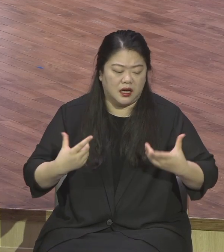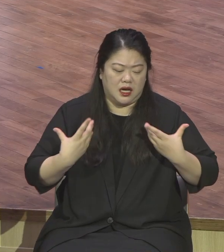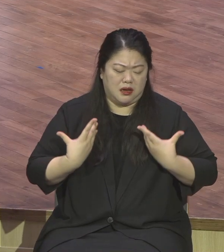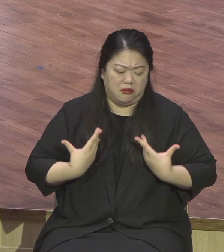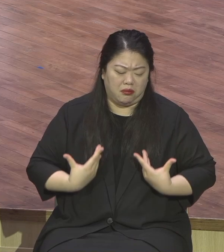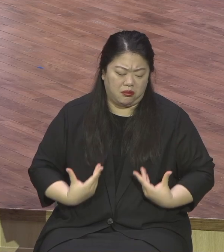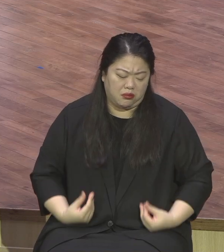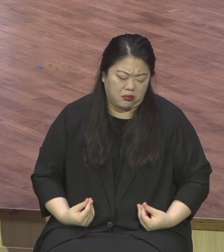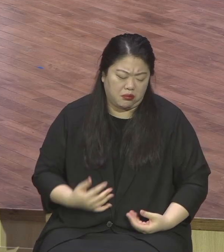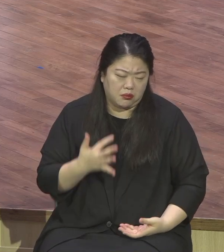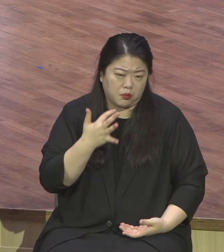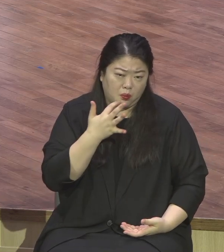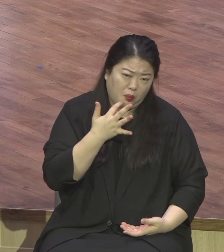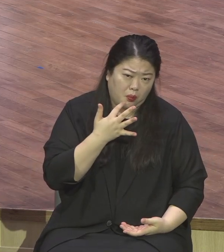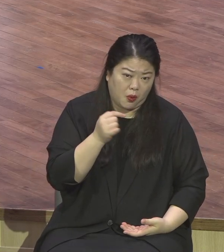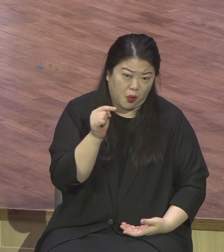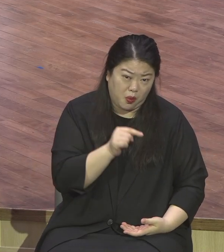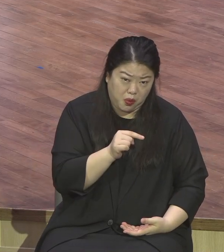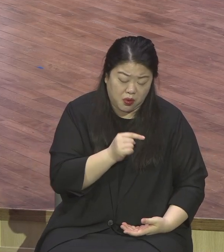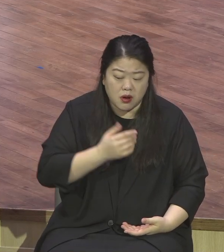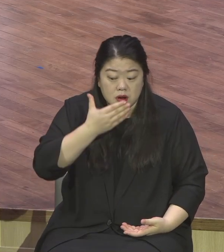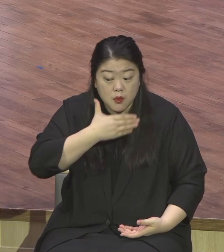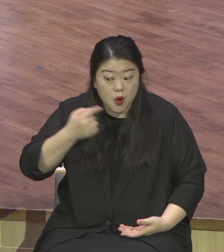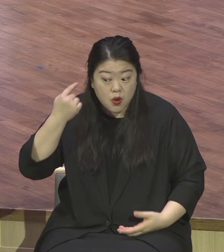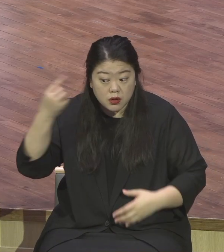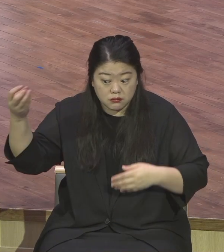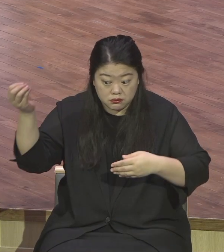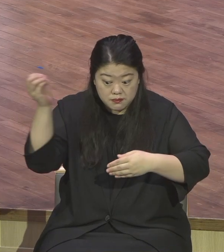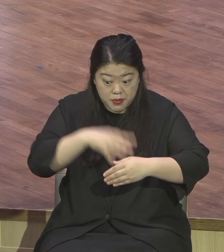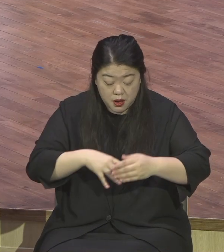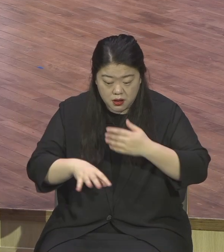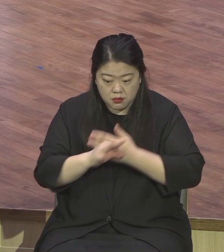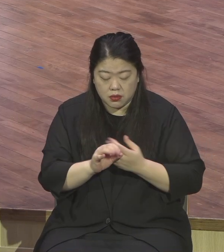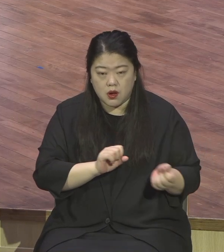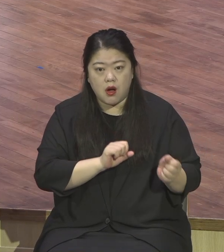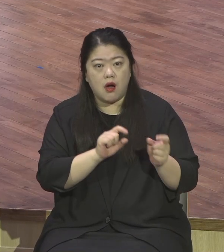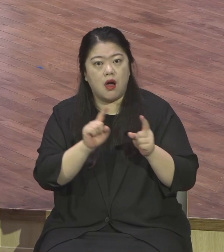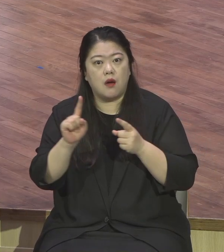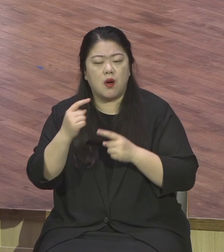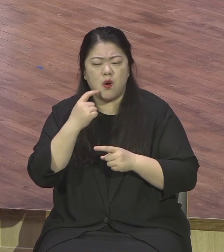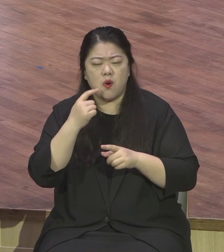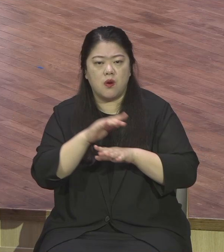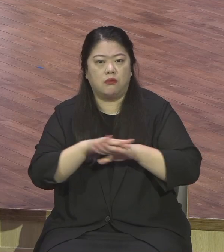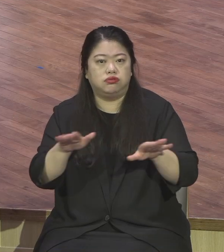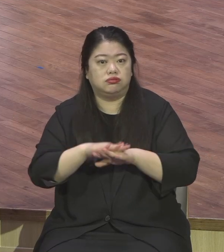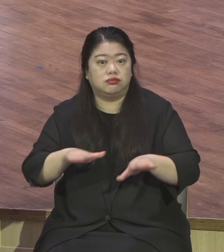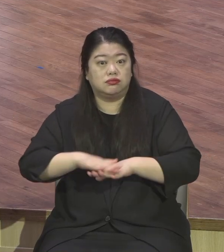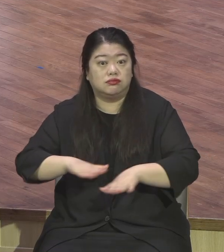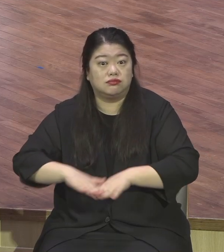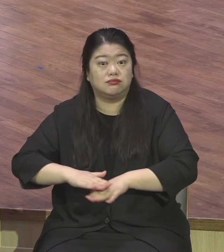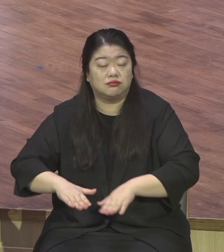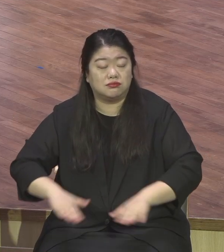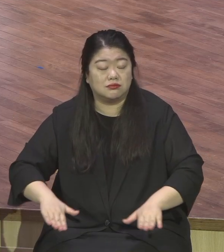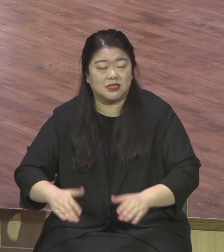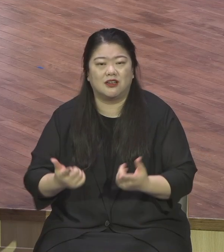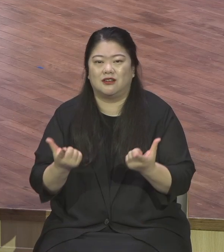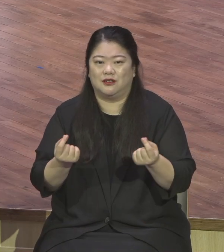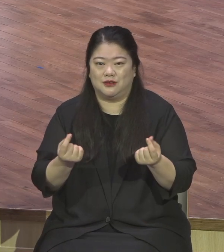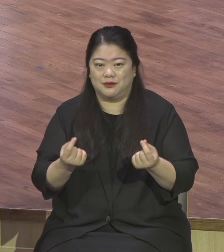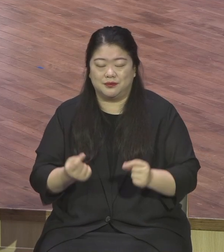단순히 안 다하는 수준에 머물선 안 된다 말이에요. 보금 이것이 얼마나 위대한지. 자, 우리의 삶 속에